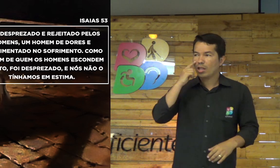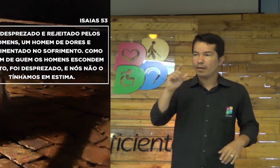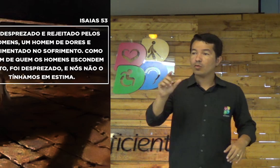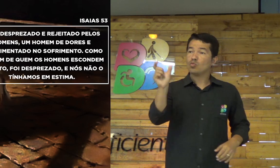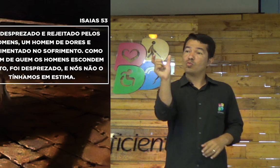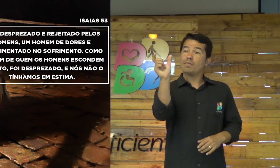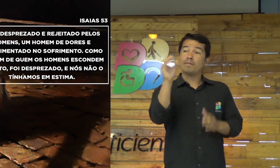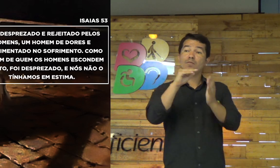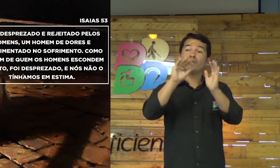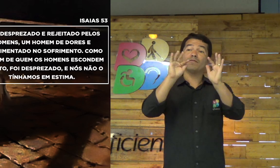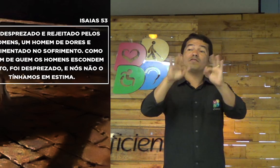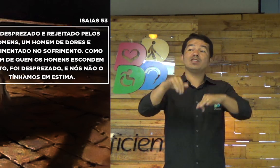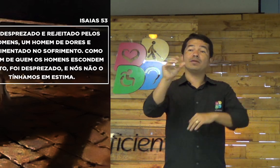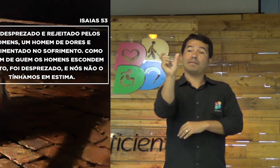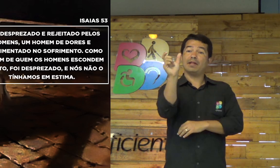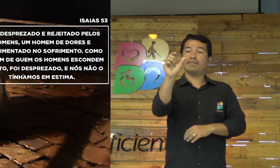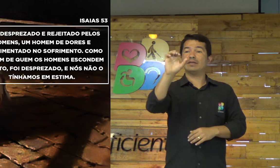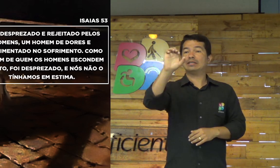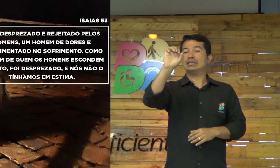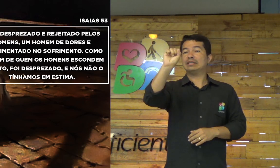Olha só. Essa palavra no fim, ele, ó.